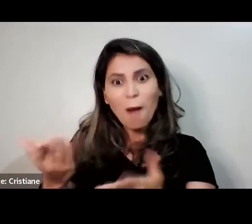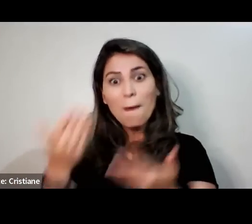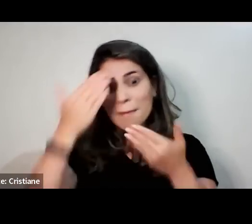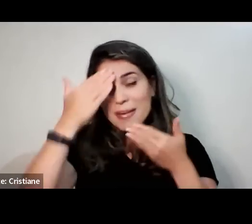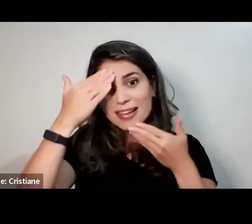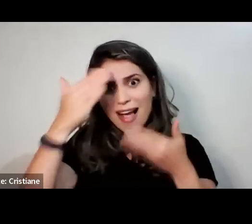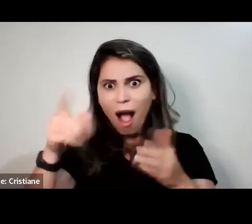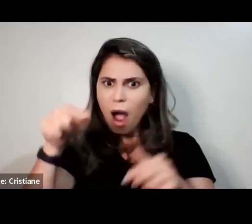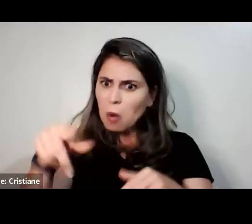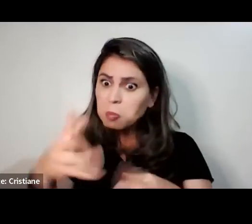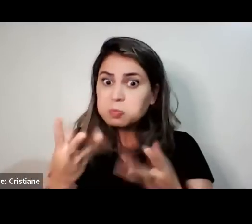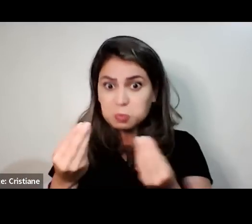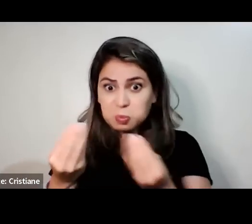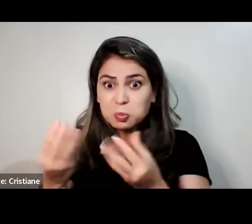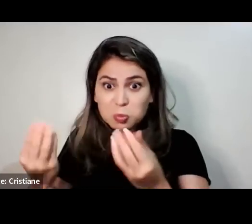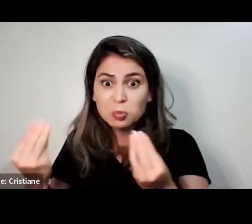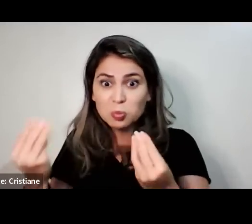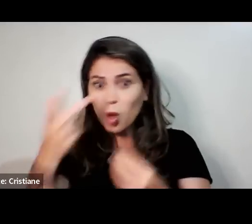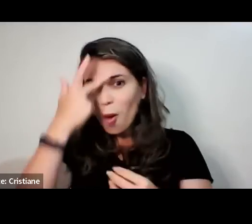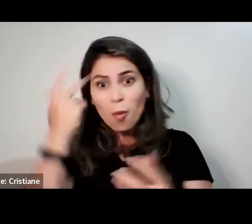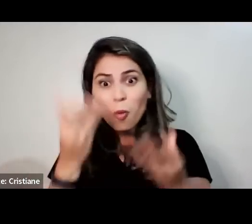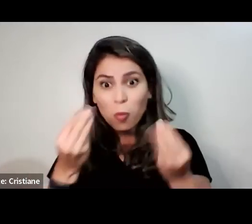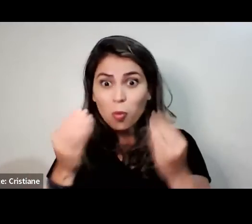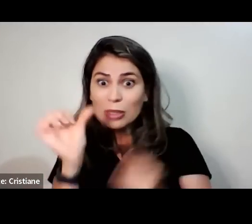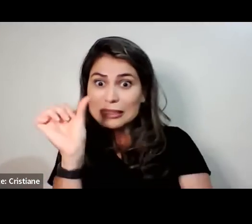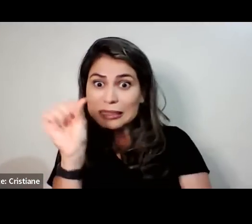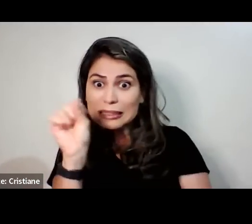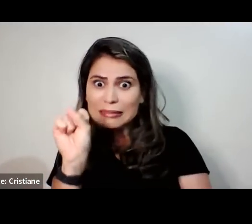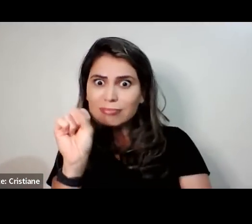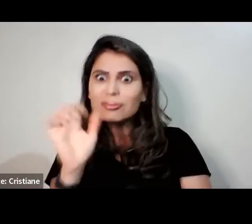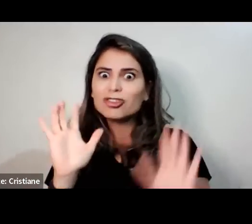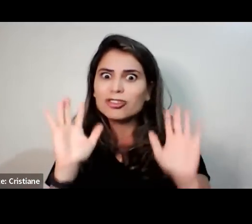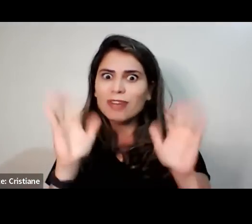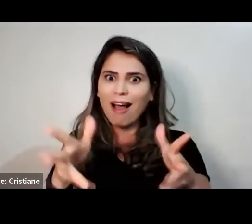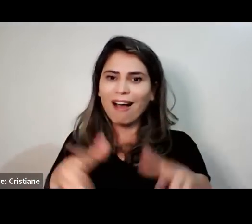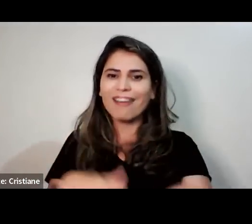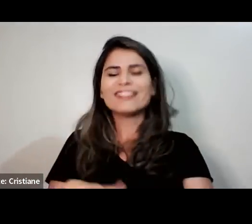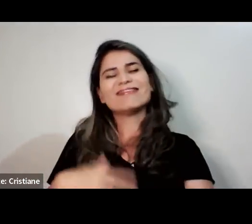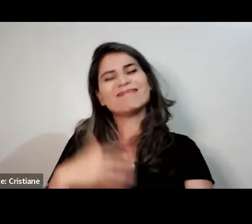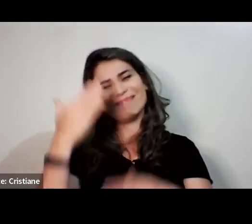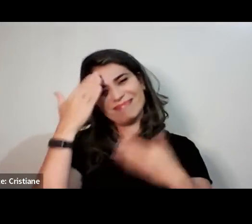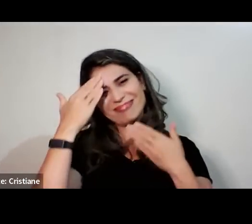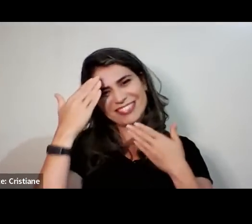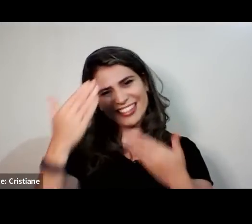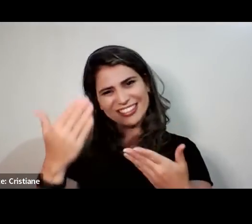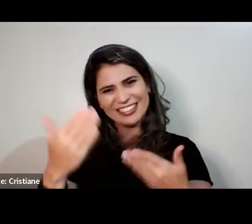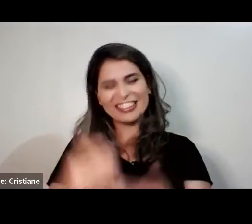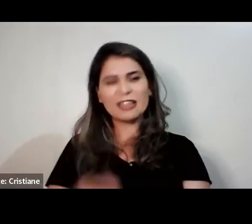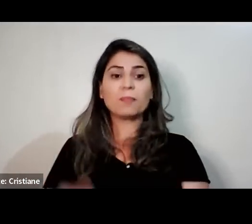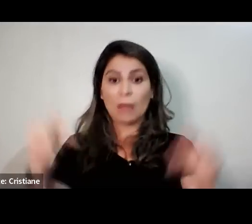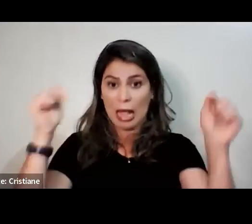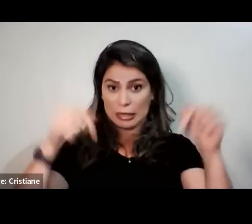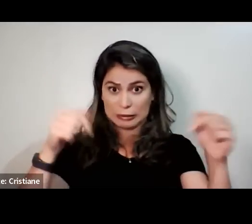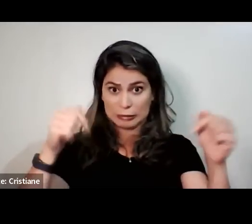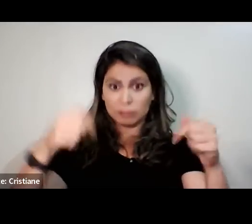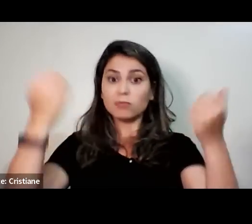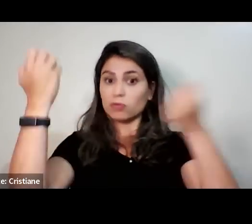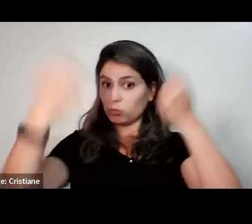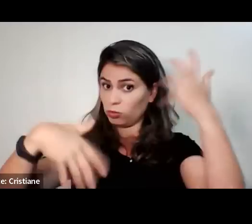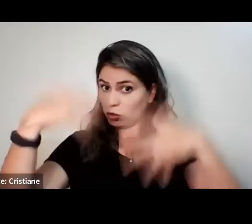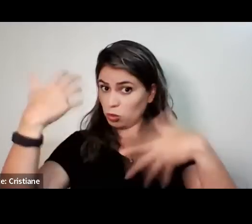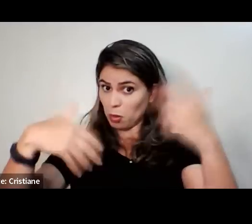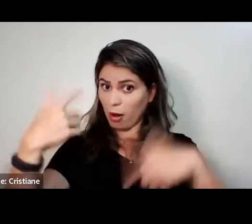e poucas pessoas no YouTube. Então, está legal. Vamos começar a nossa palestra? Primeiro nós vamos falar do problema. Mas eu sei que você